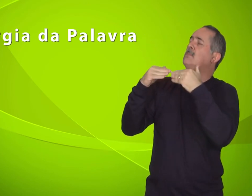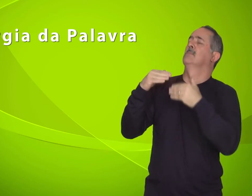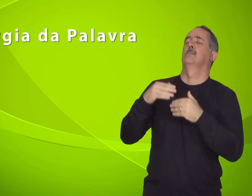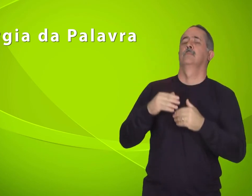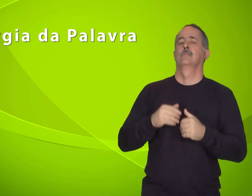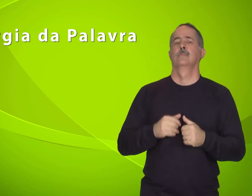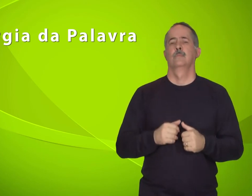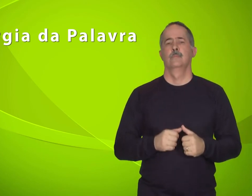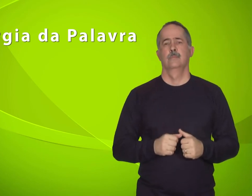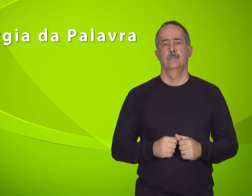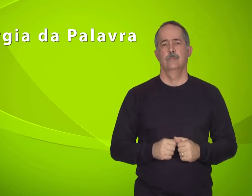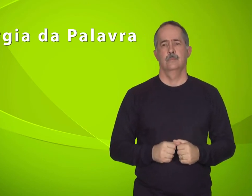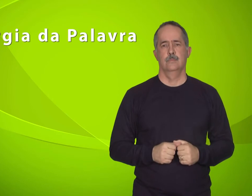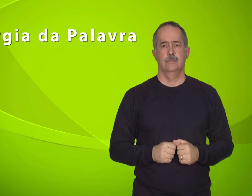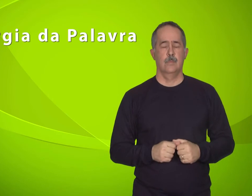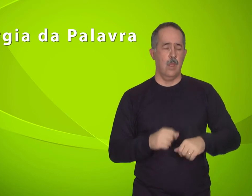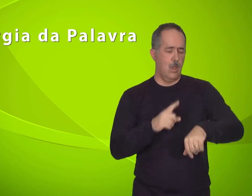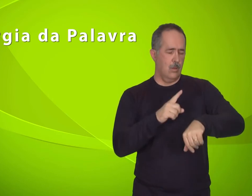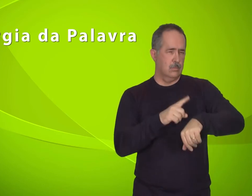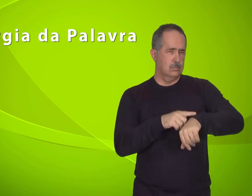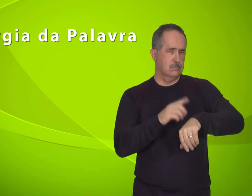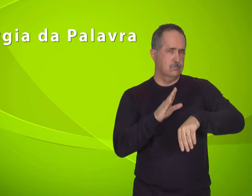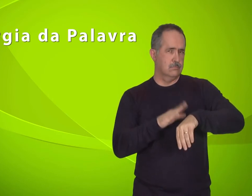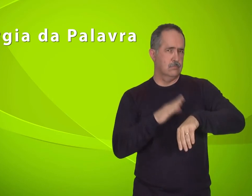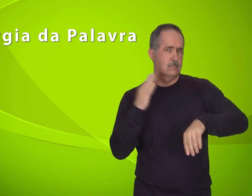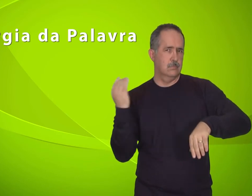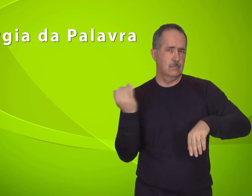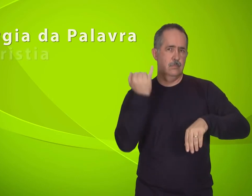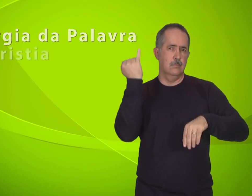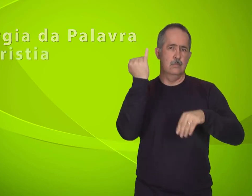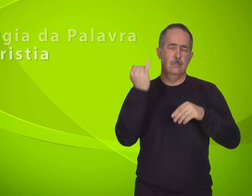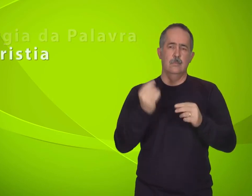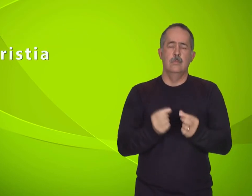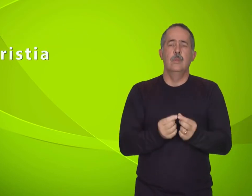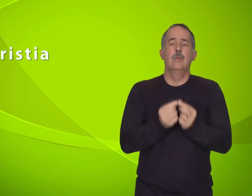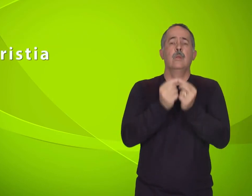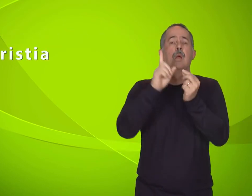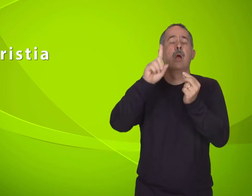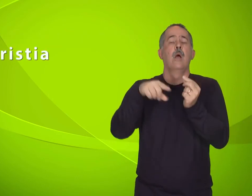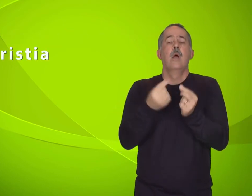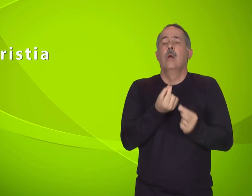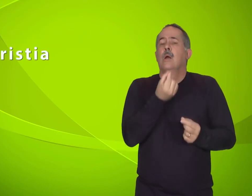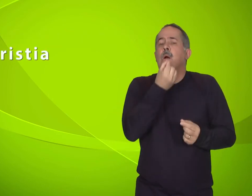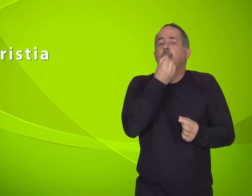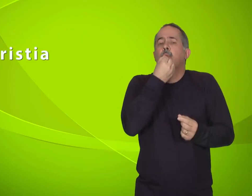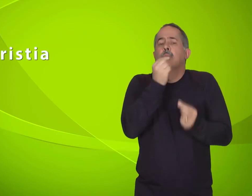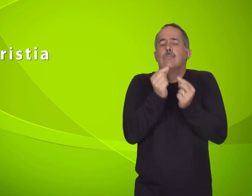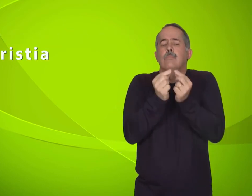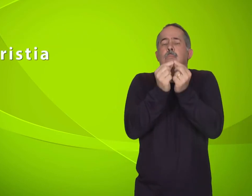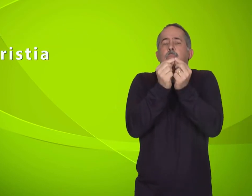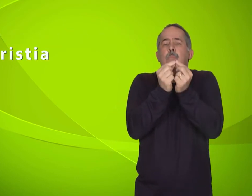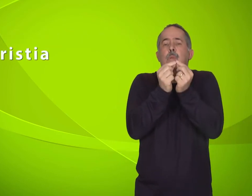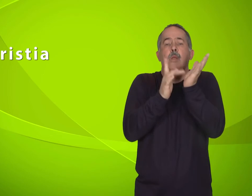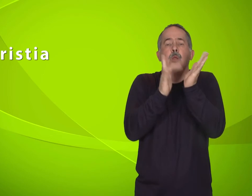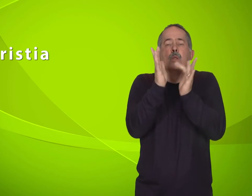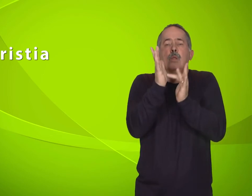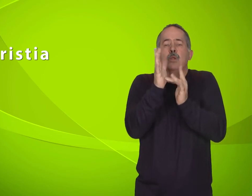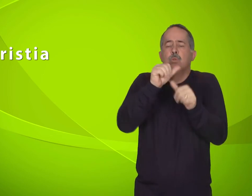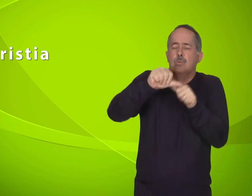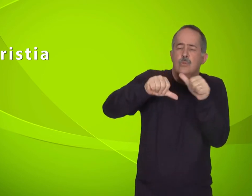O momento alto da celebração é a Eucaristia, onde Cristo renova seu